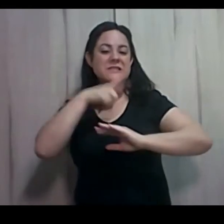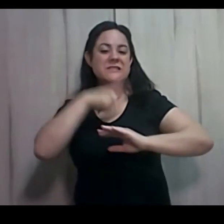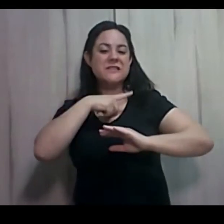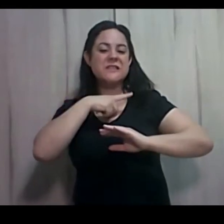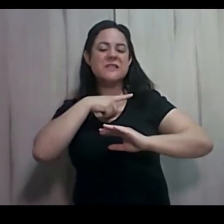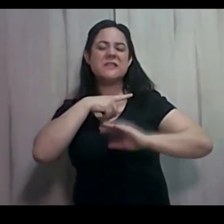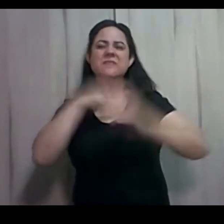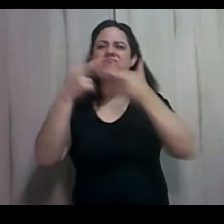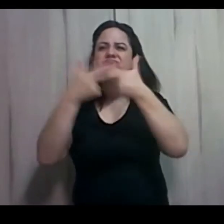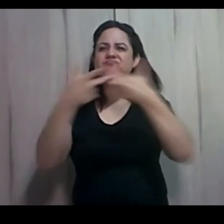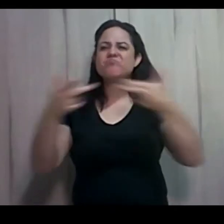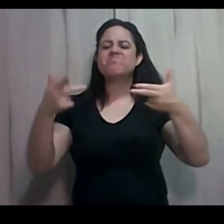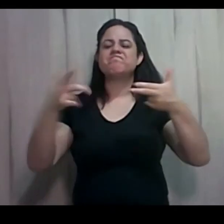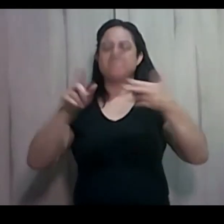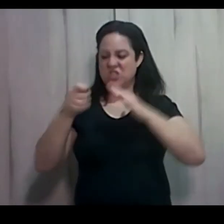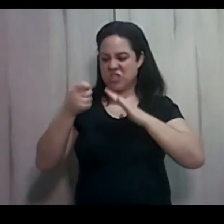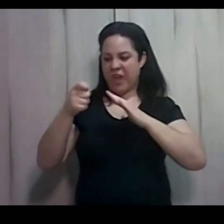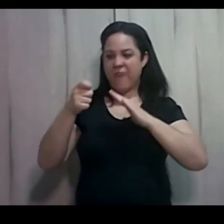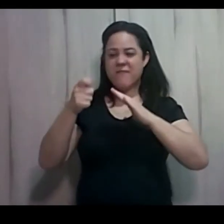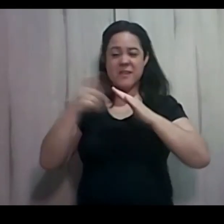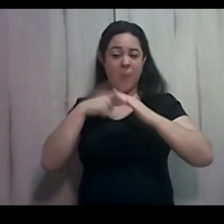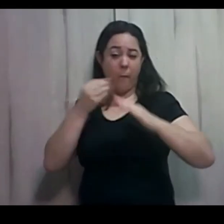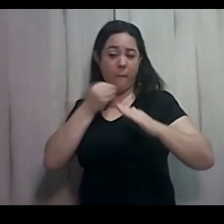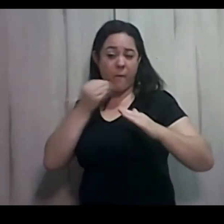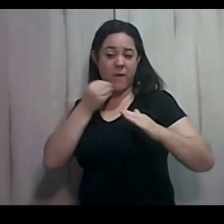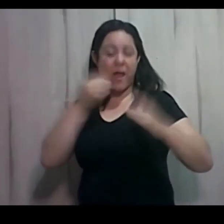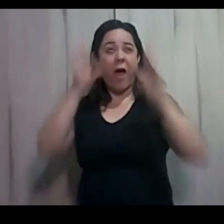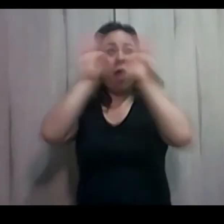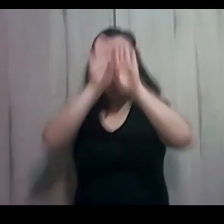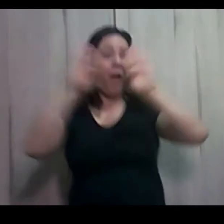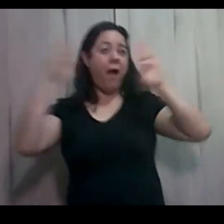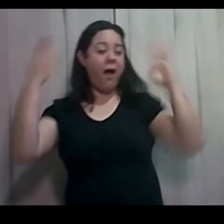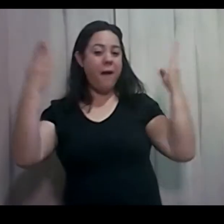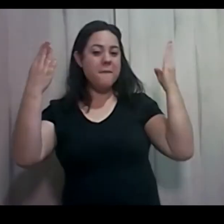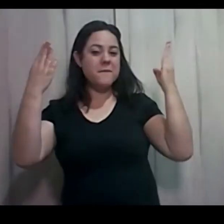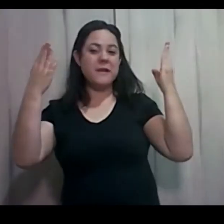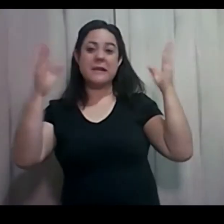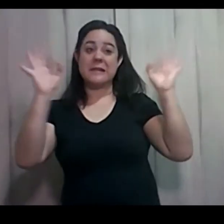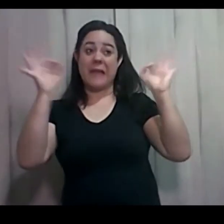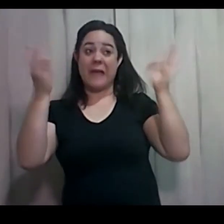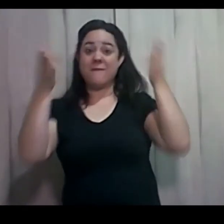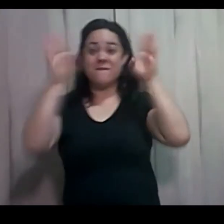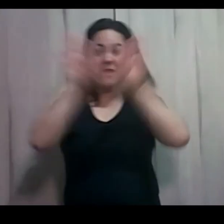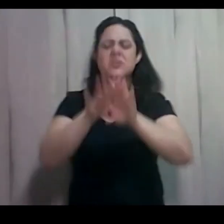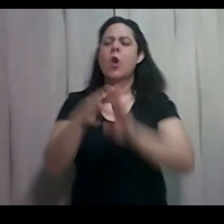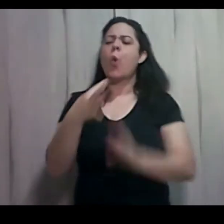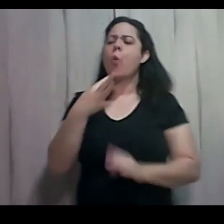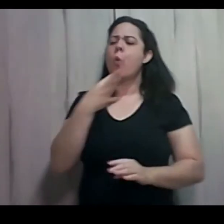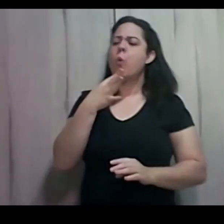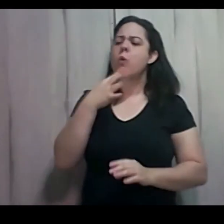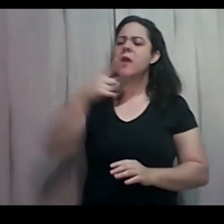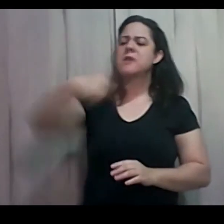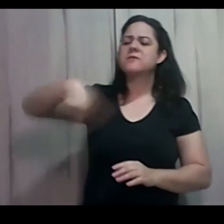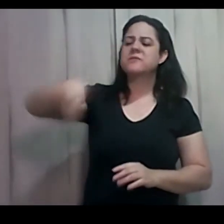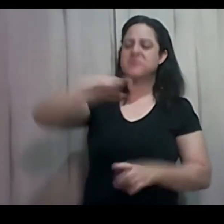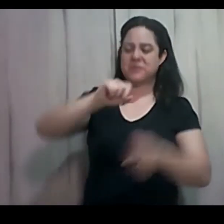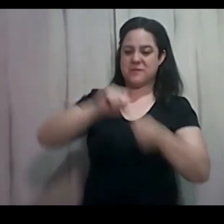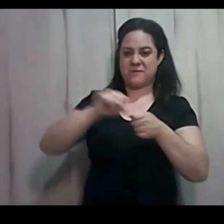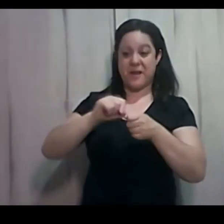fecha e ninguém pode abrir. Conheça as suas obras. Coloquei diante de você uma porta aberta que ninguém pode